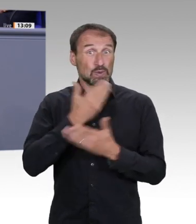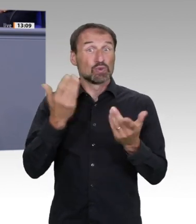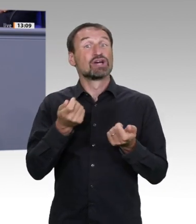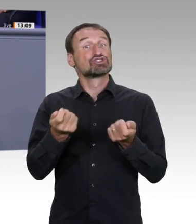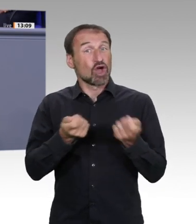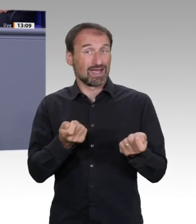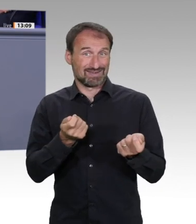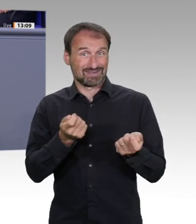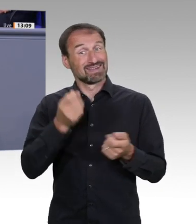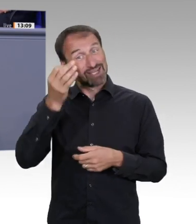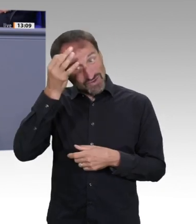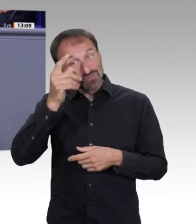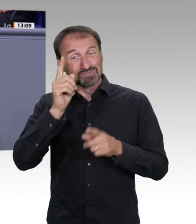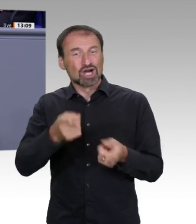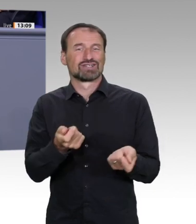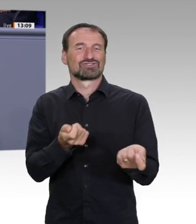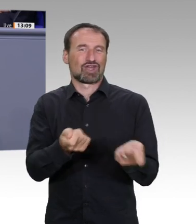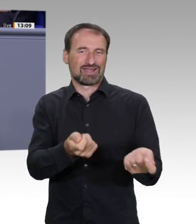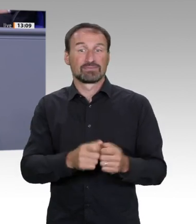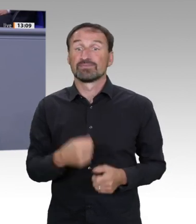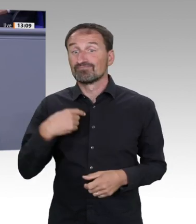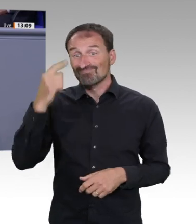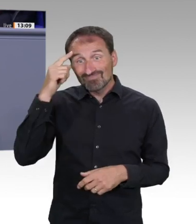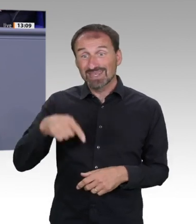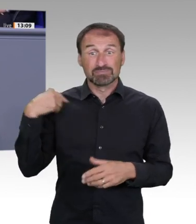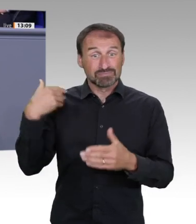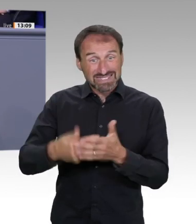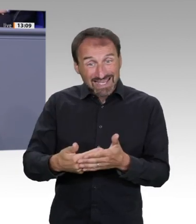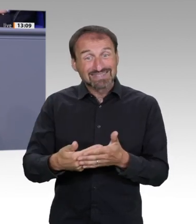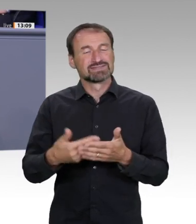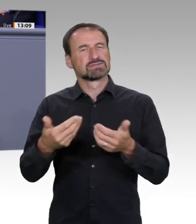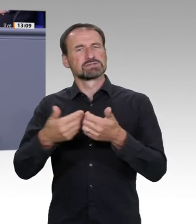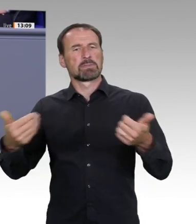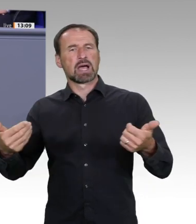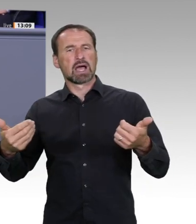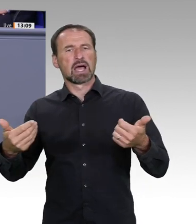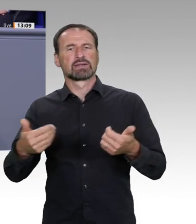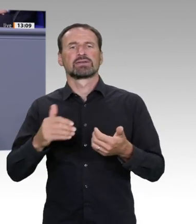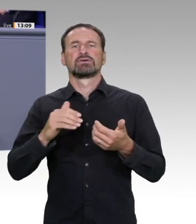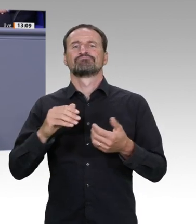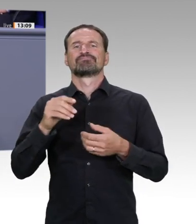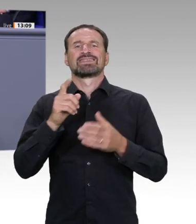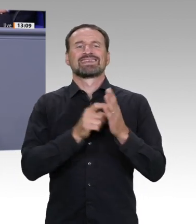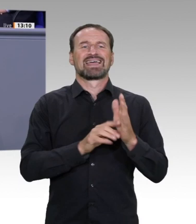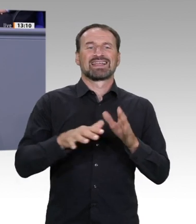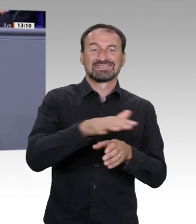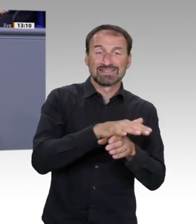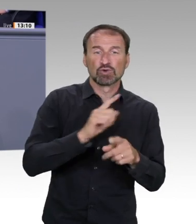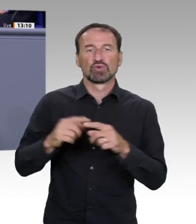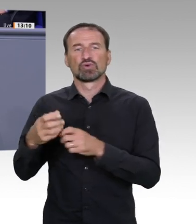junge, innovative Unternehmen. Das wollen wir ausbauen. Und wir fordern, dass die Hightech-Strategie, die